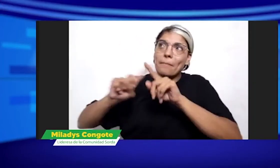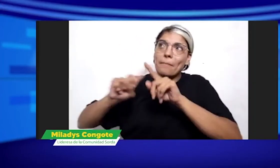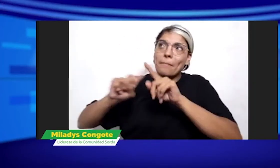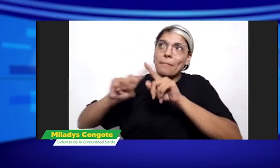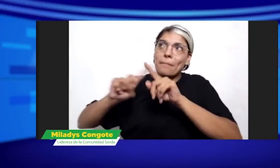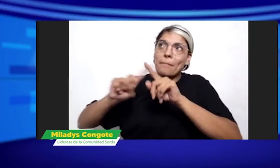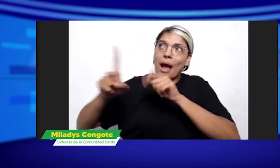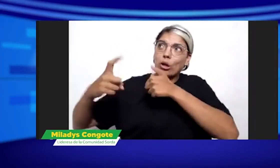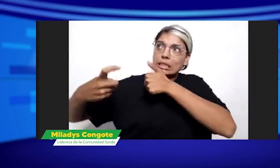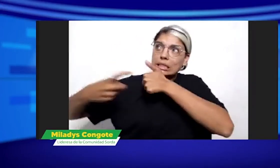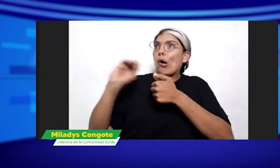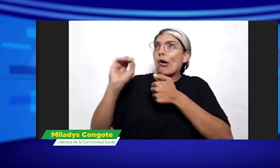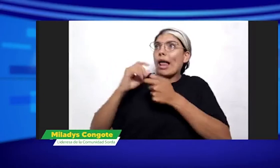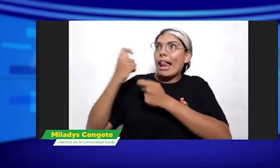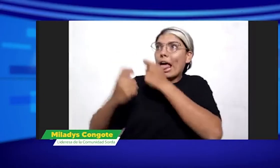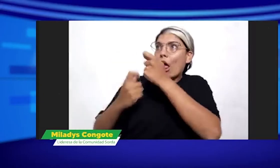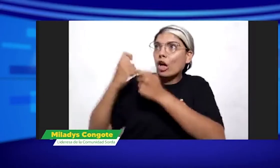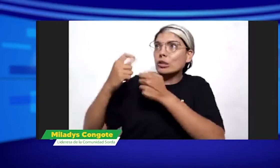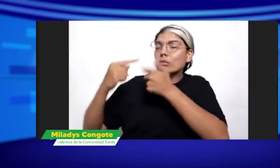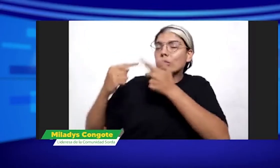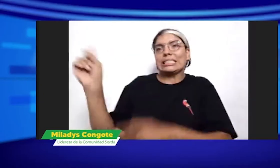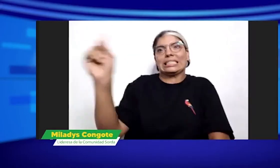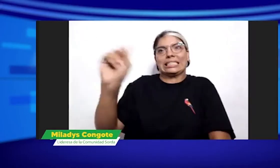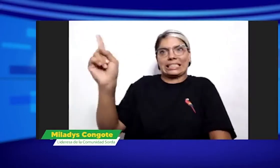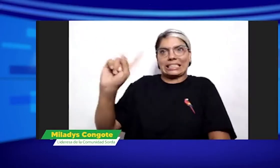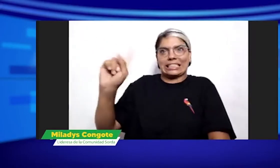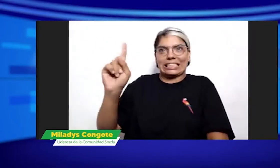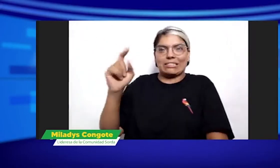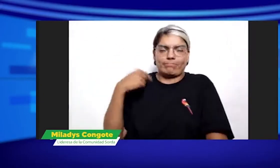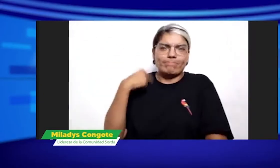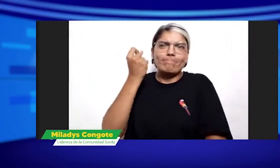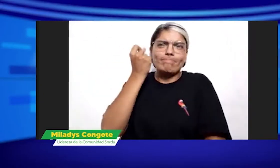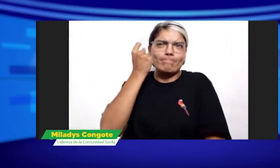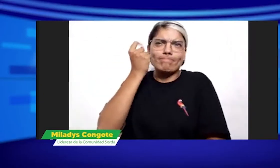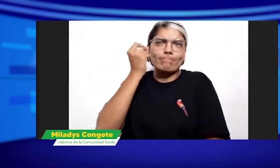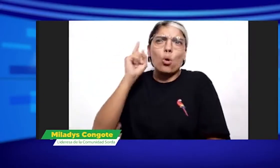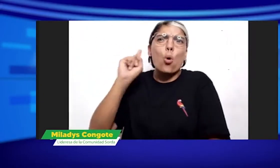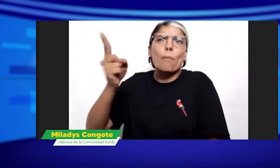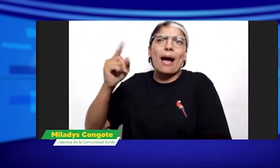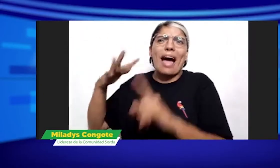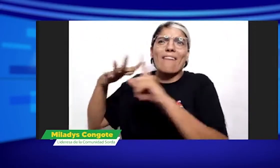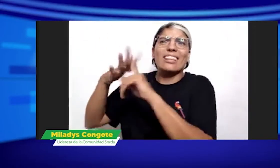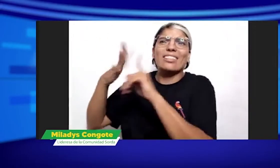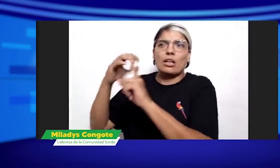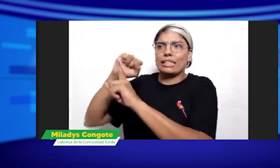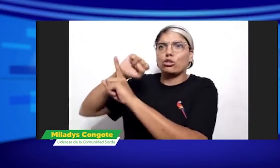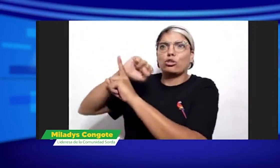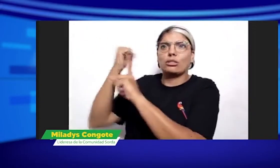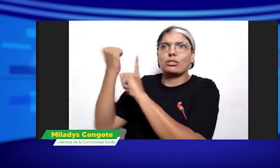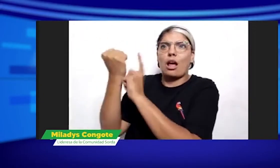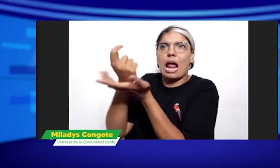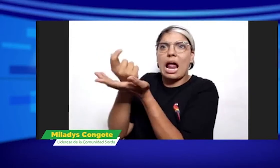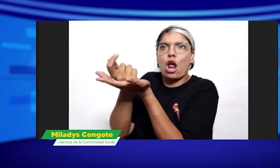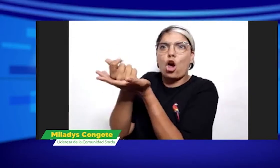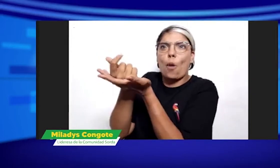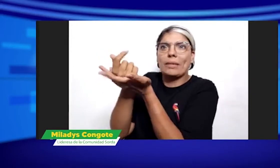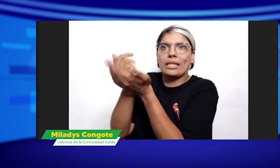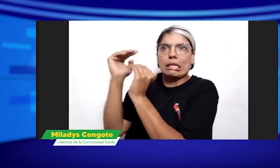pueden acceder a la lengua de señas y aprenderla, pero ustedes no pueden monetizarse a partir de ella y claro,